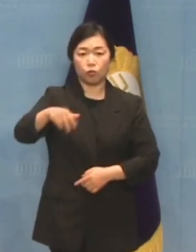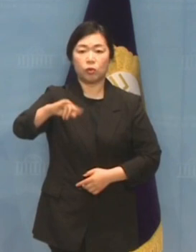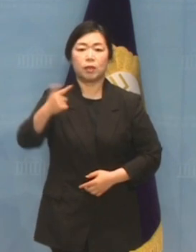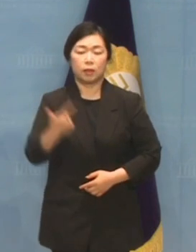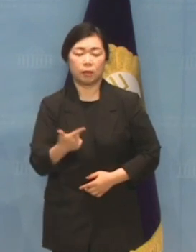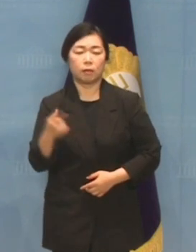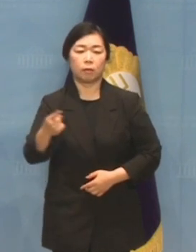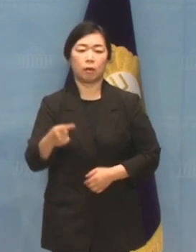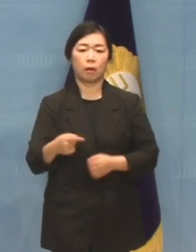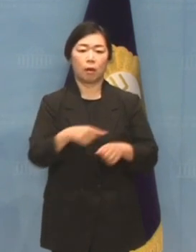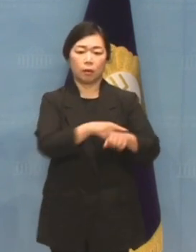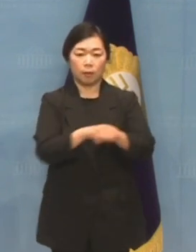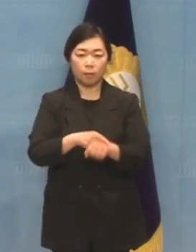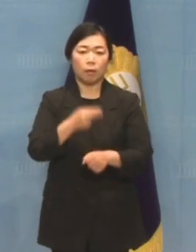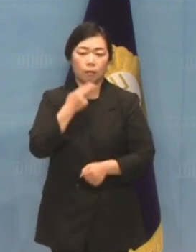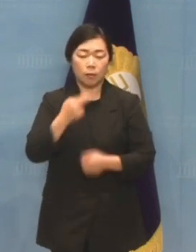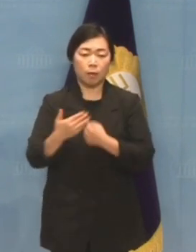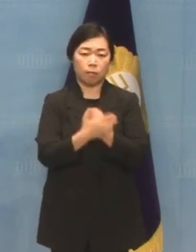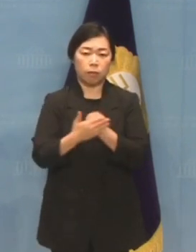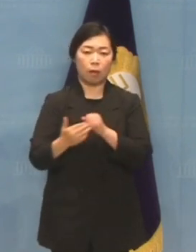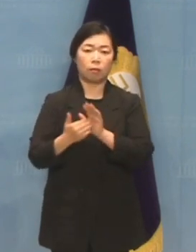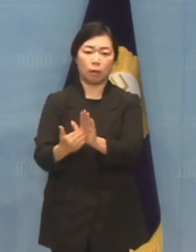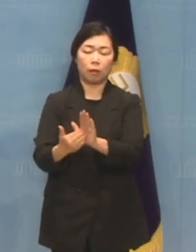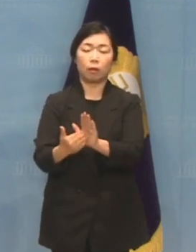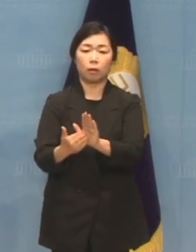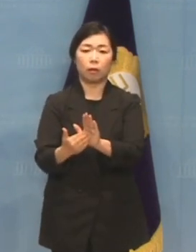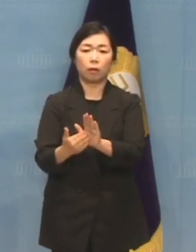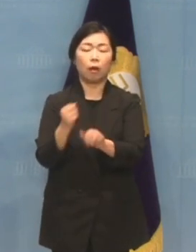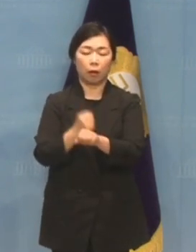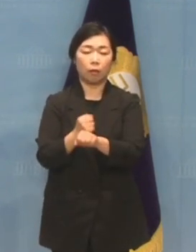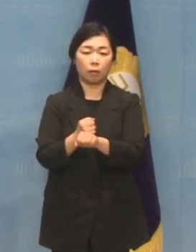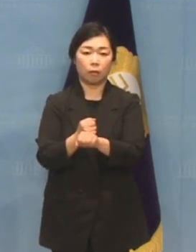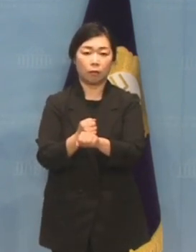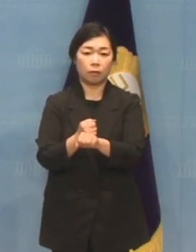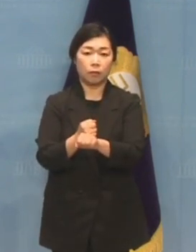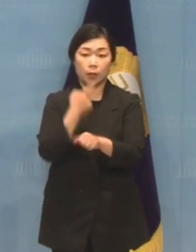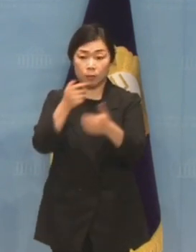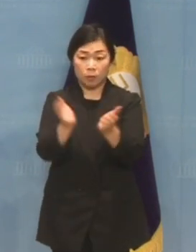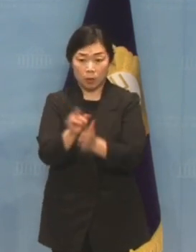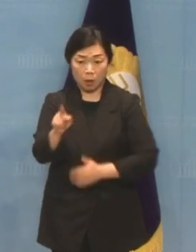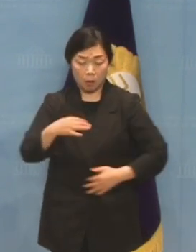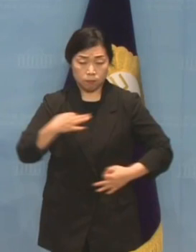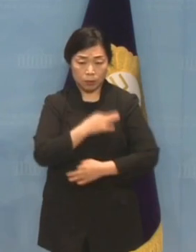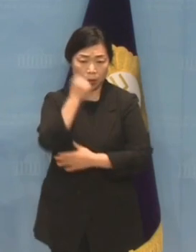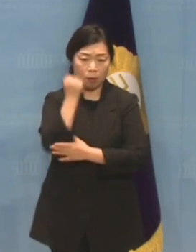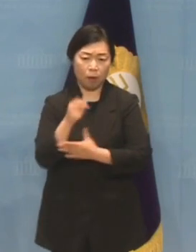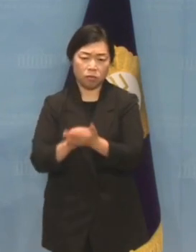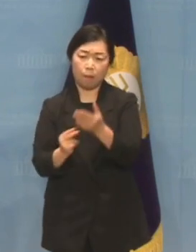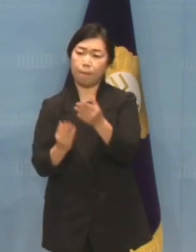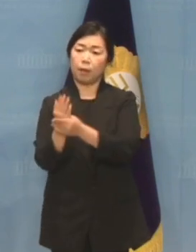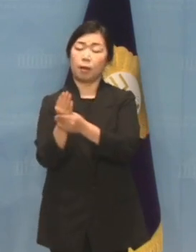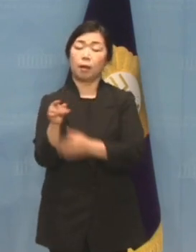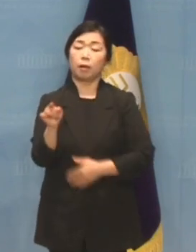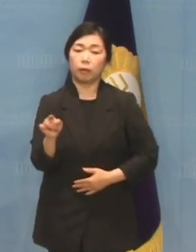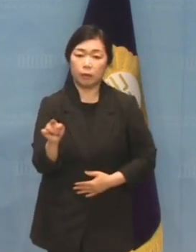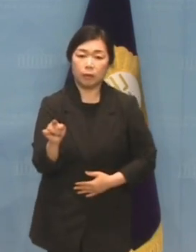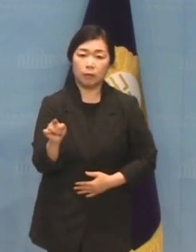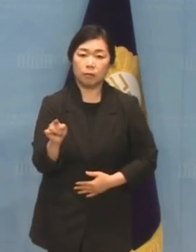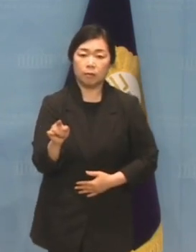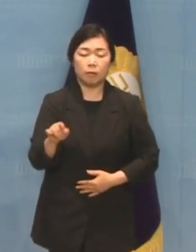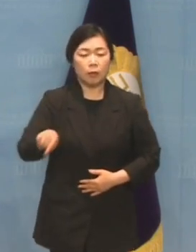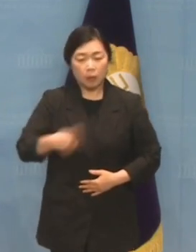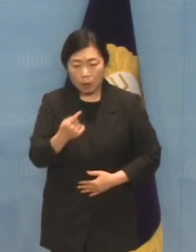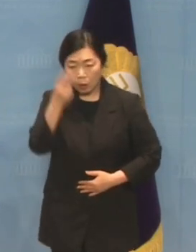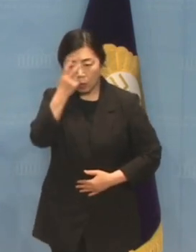넣었습니다. 거듭해서 자당의 부정부패에 대해 국민을 속여온 양치기 정당은 자체